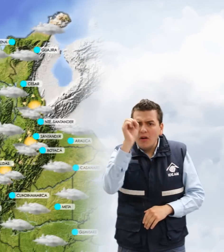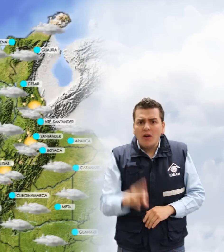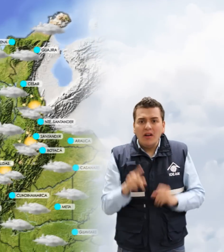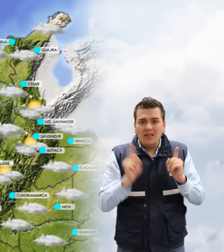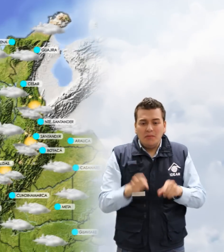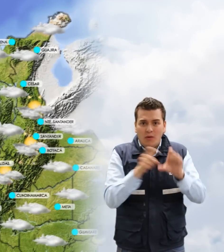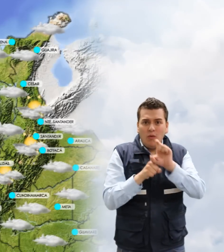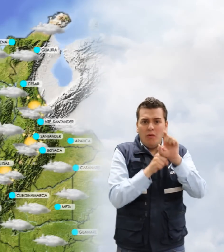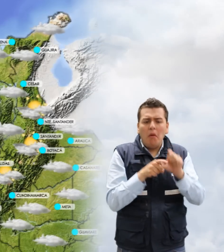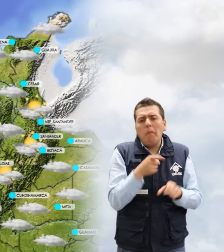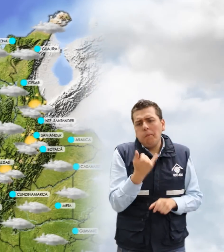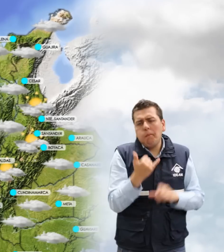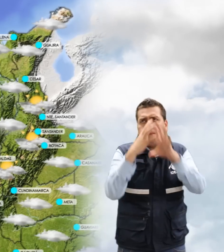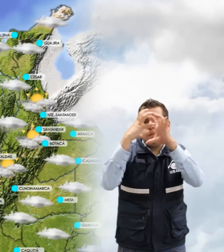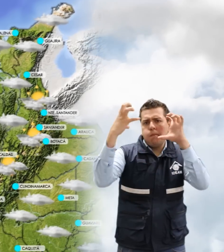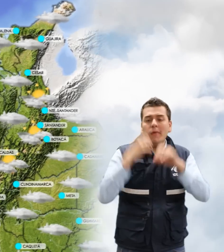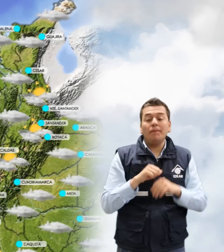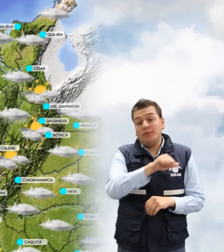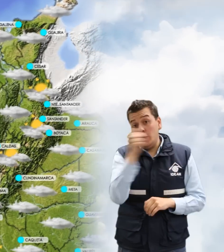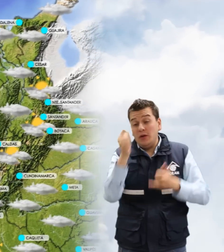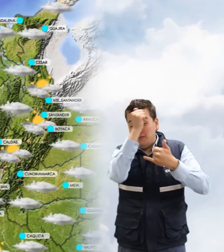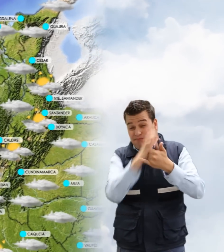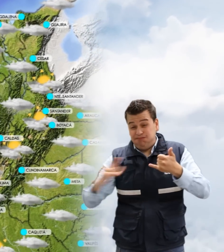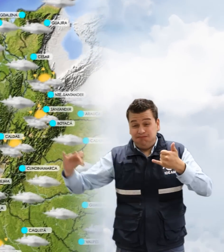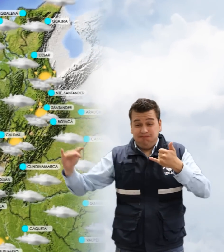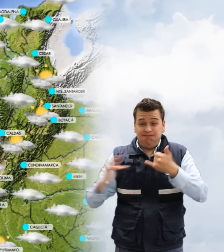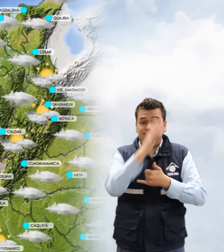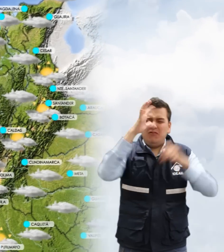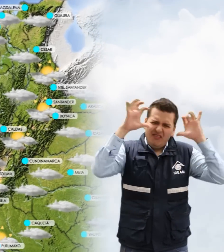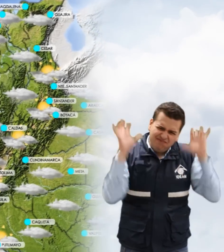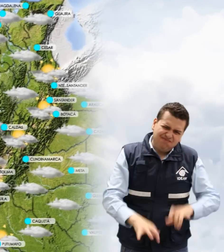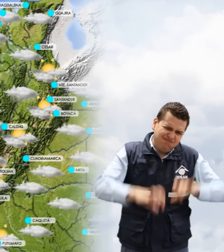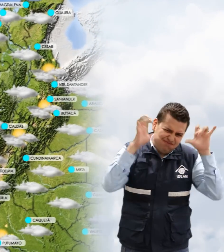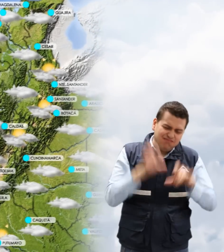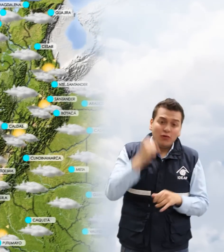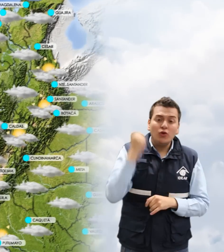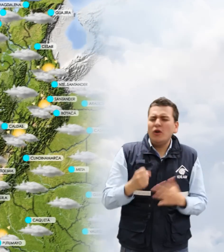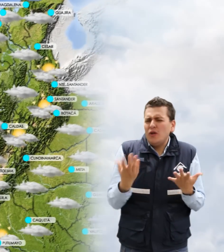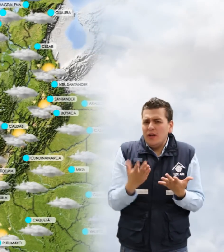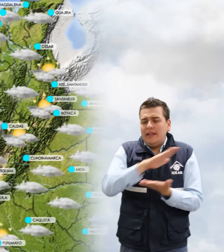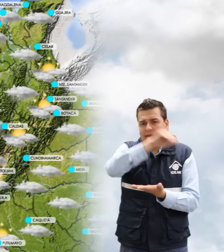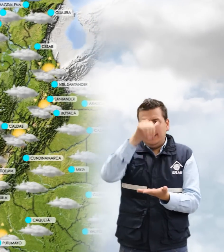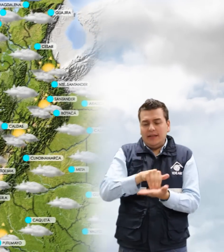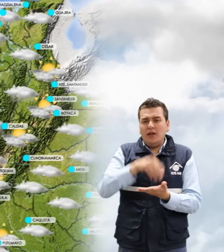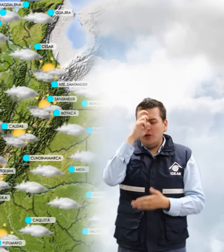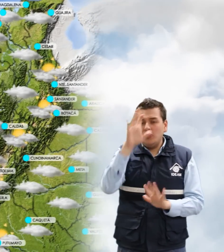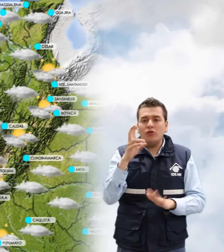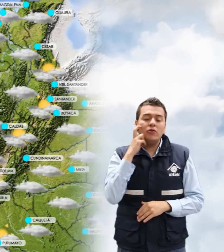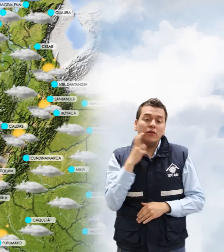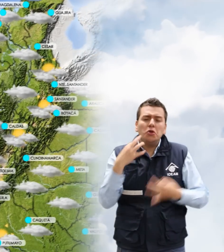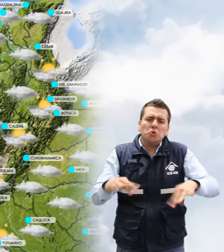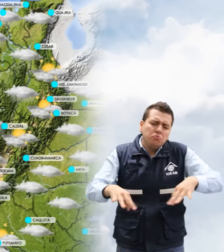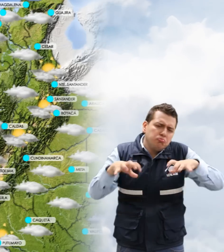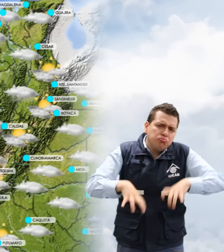Guajira, condiciones nubosas. En la región pacífica, precipitaciones fuertes, especialmente en el centro y norte del Chocó, lluvias